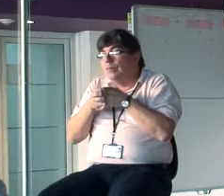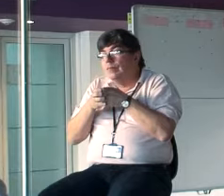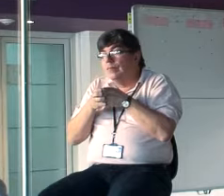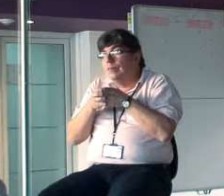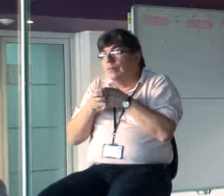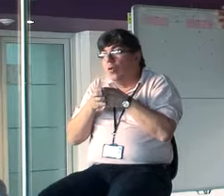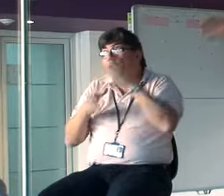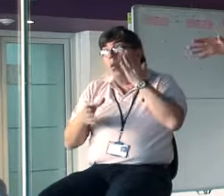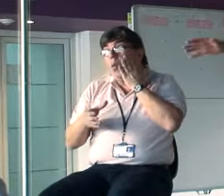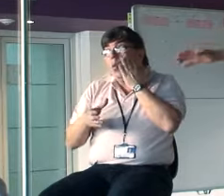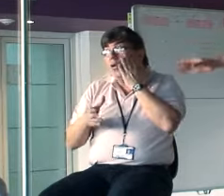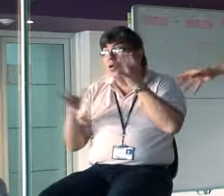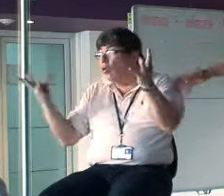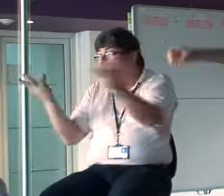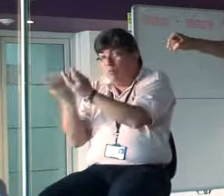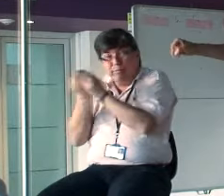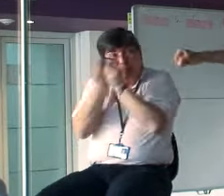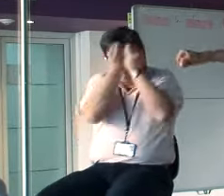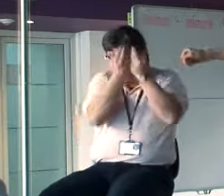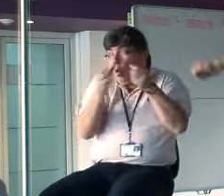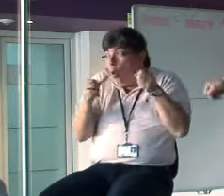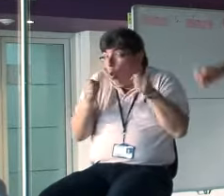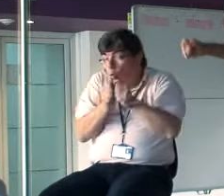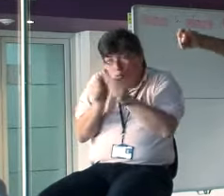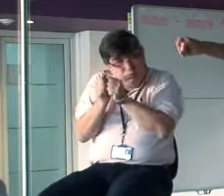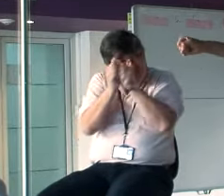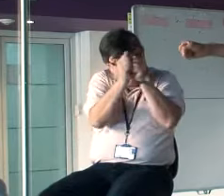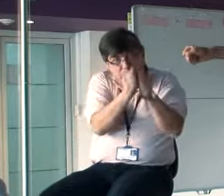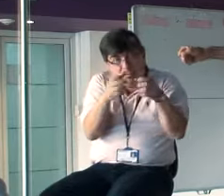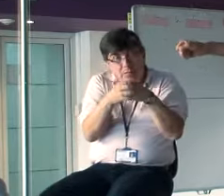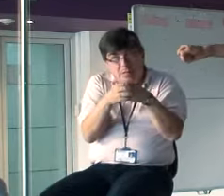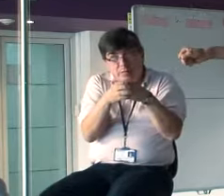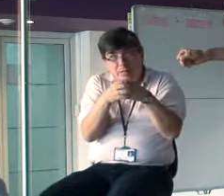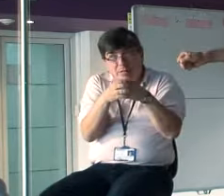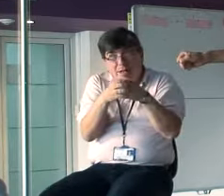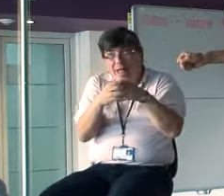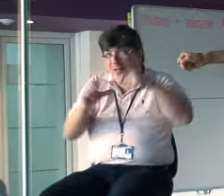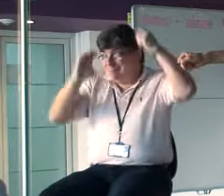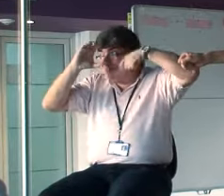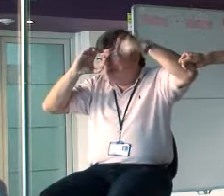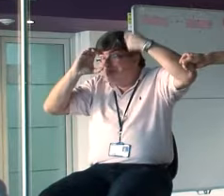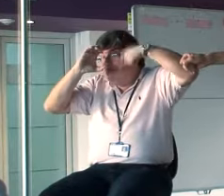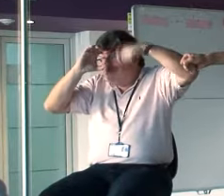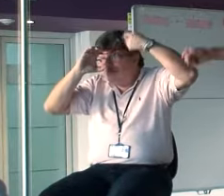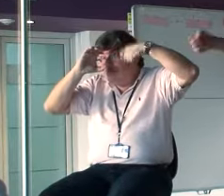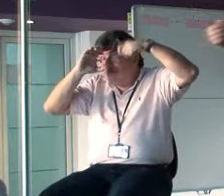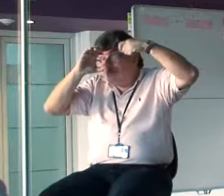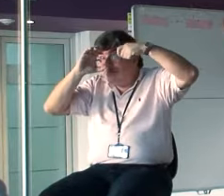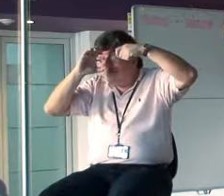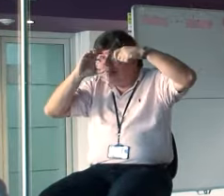Cuando nos vamos todos juntos a rodar la película, todos tenemos